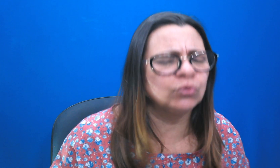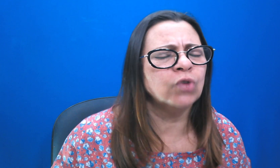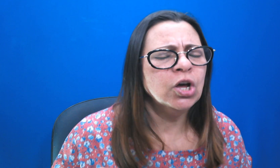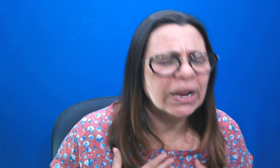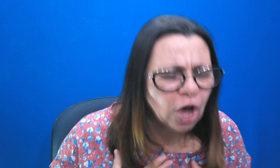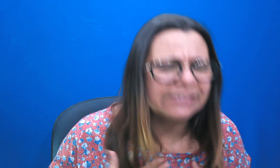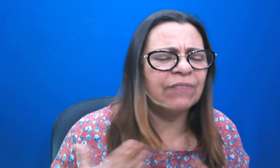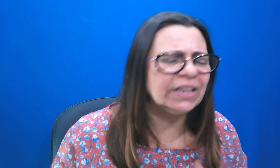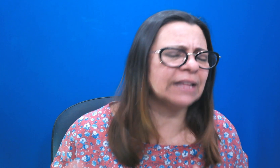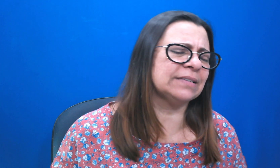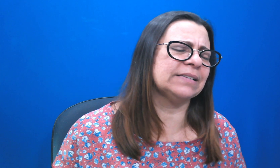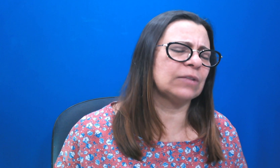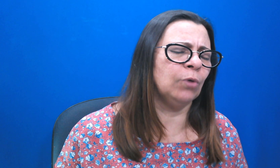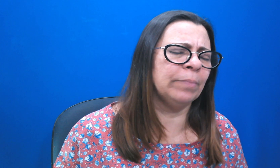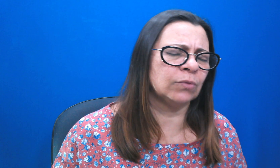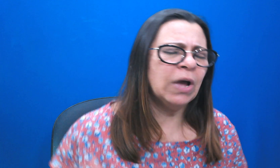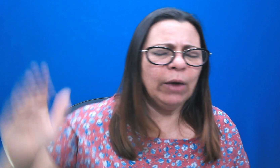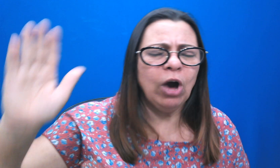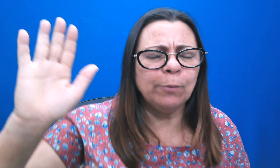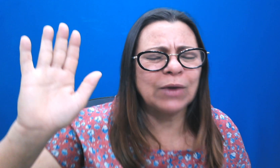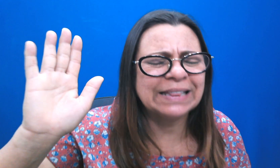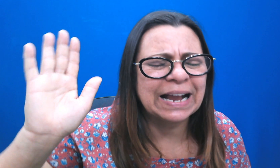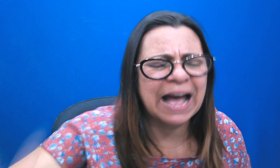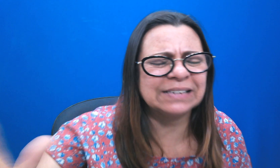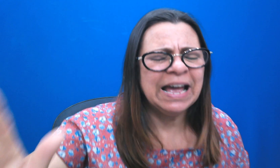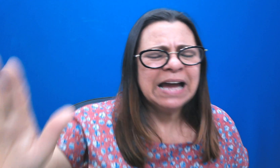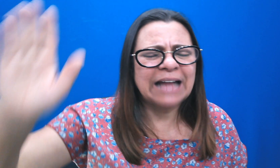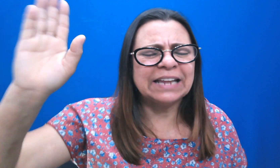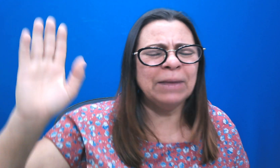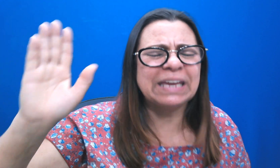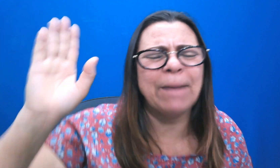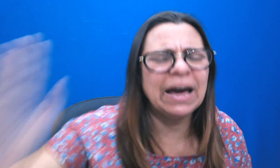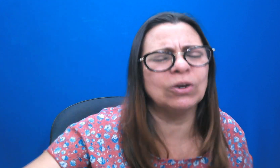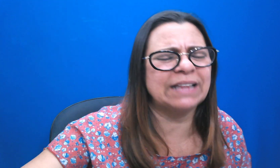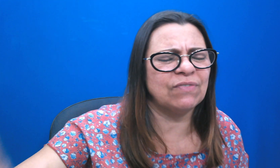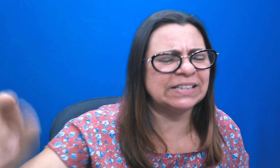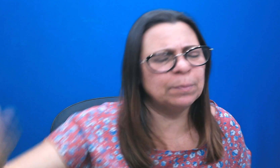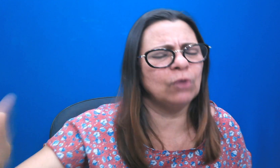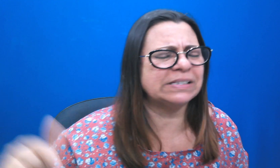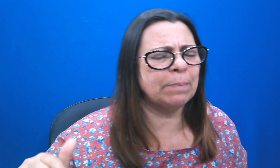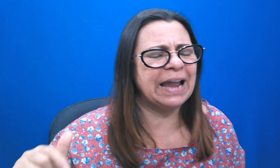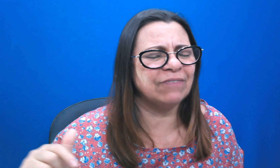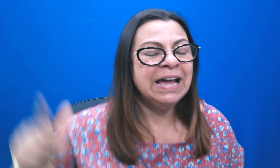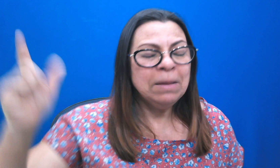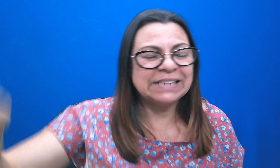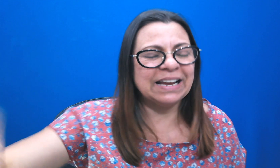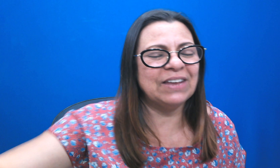na nossa vida até este exato momento. Eu oro por cada casa, cada irmã que parou o estava fazendo pra ouvir essa palavra. Mas ela vai